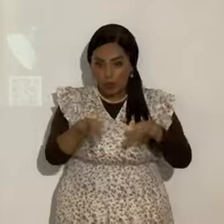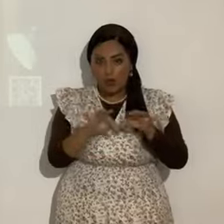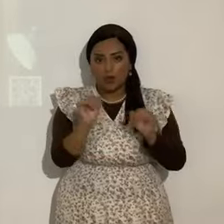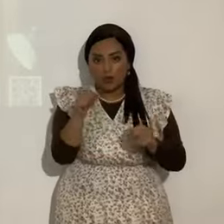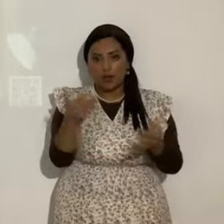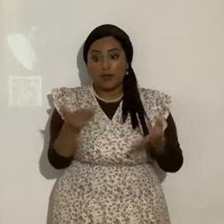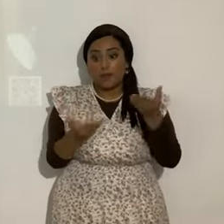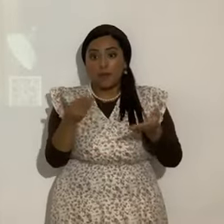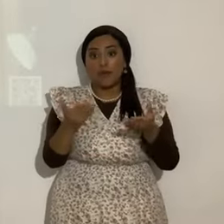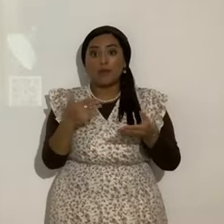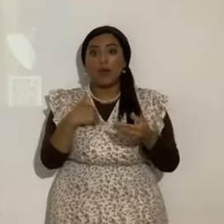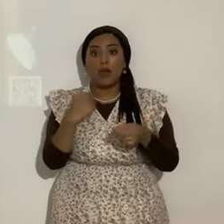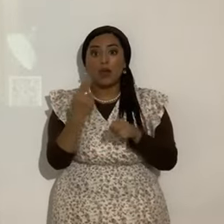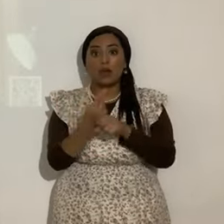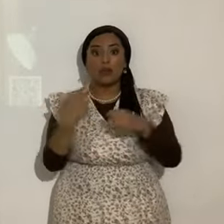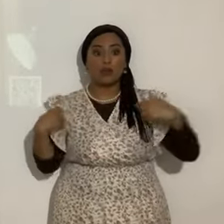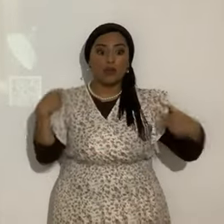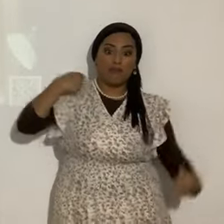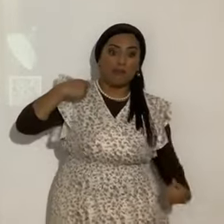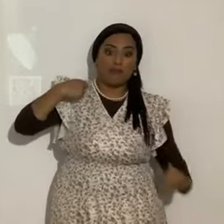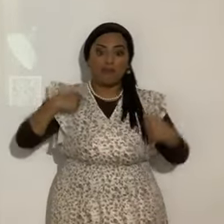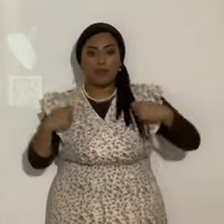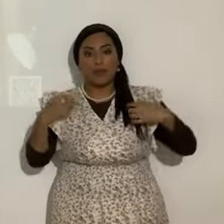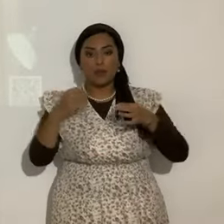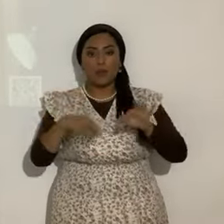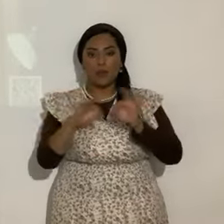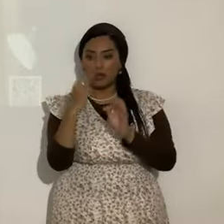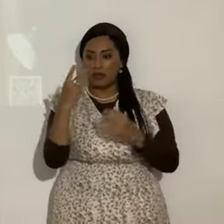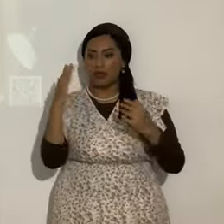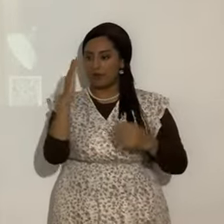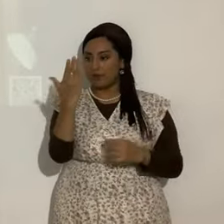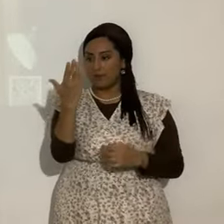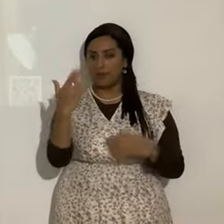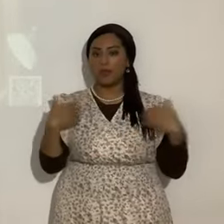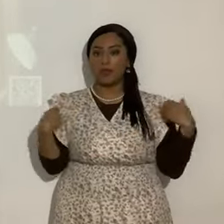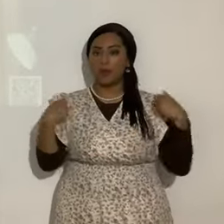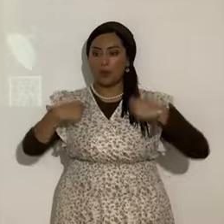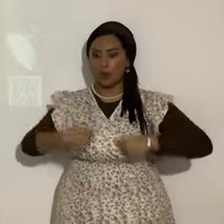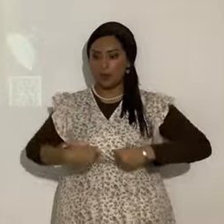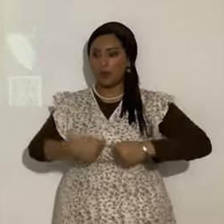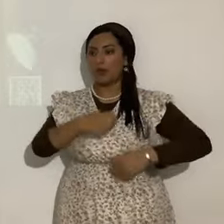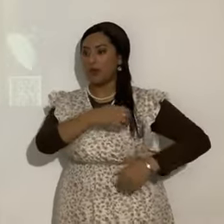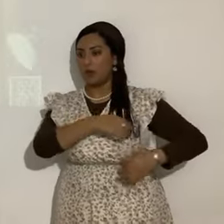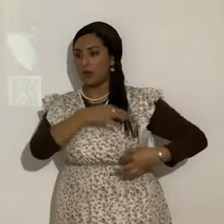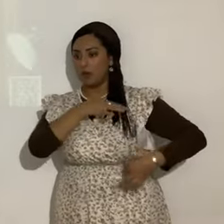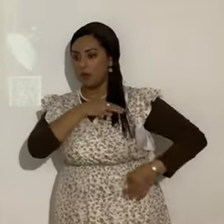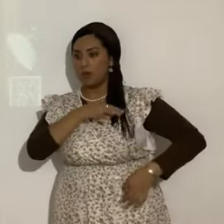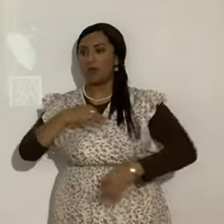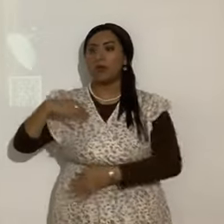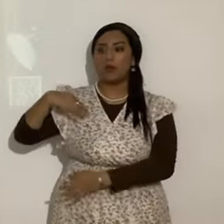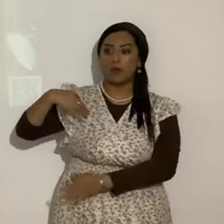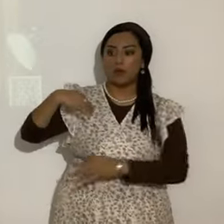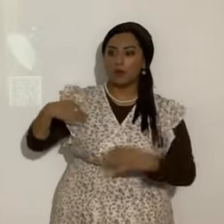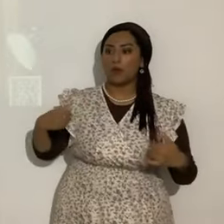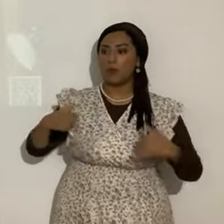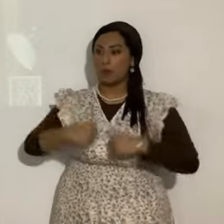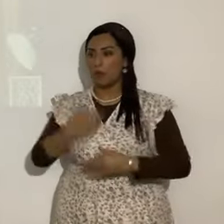a lo mejor yo me pongo el saco todo chueco o se me salió la bolsa del saco y se ve fea tengo que acomodarlo o es como